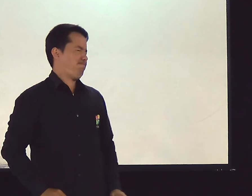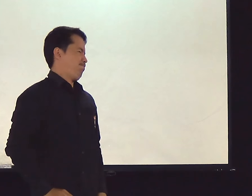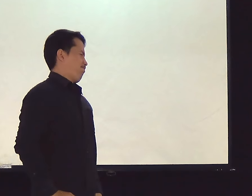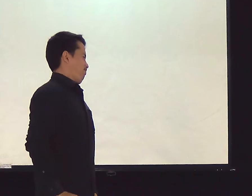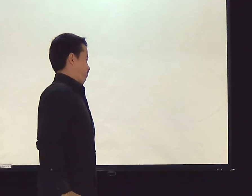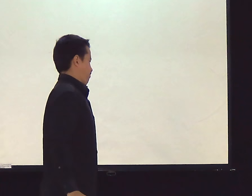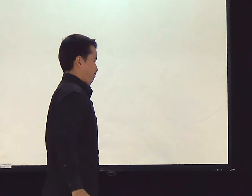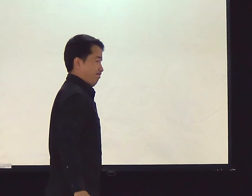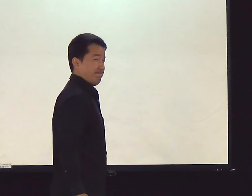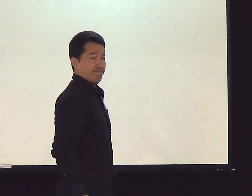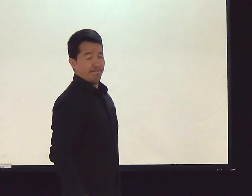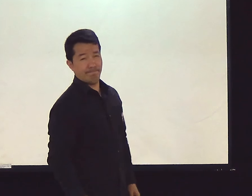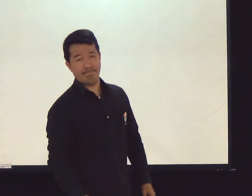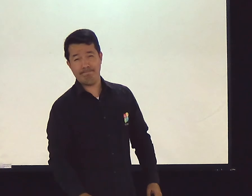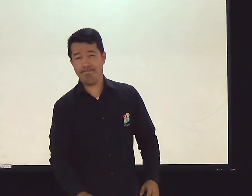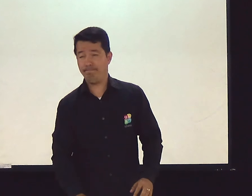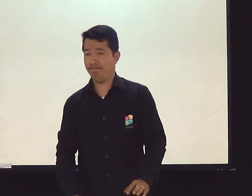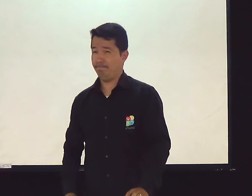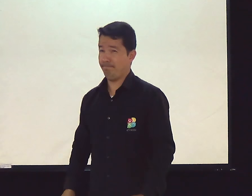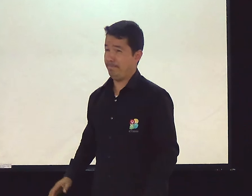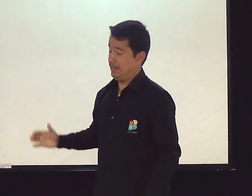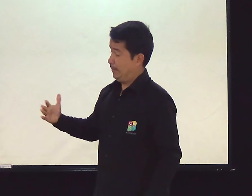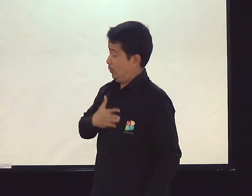Cuidado. Porque se você... Para não ser surpreendido.